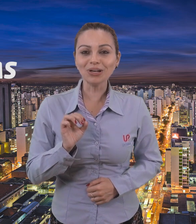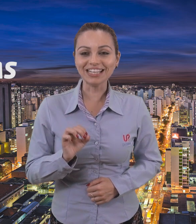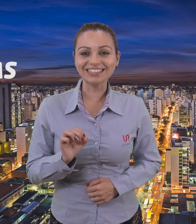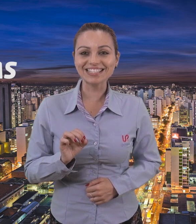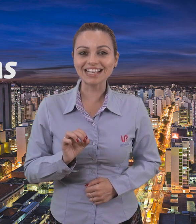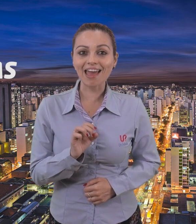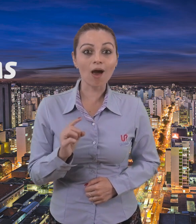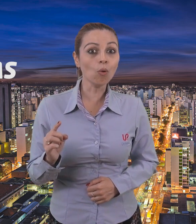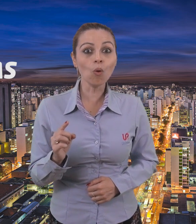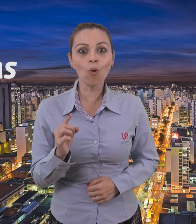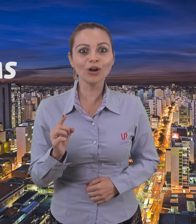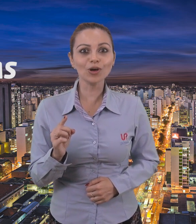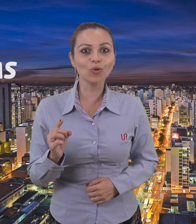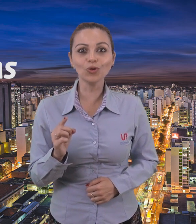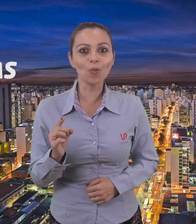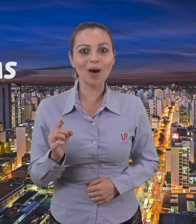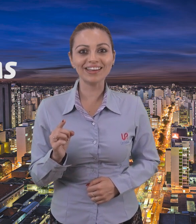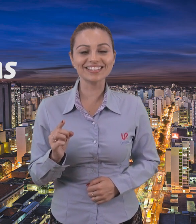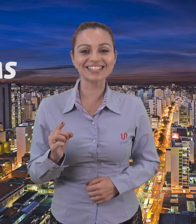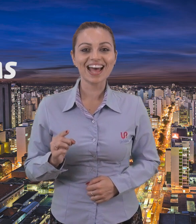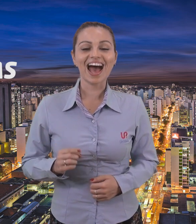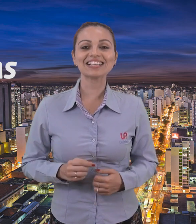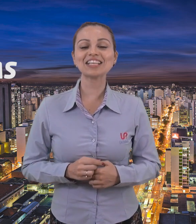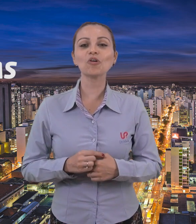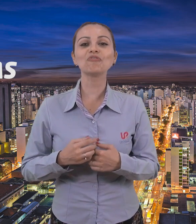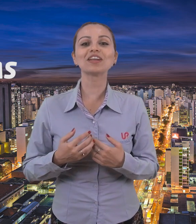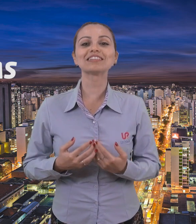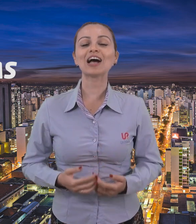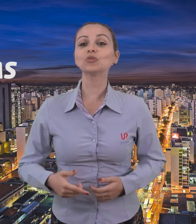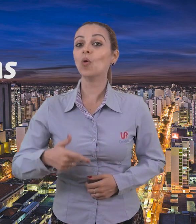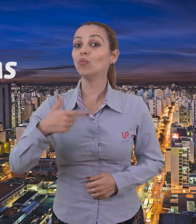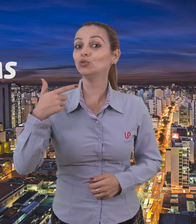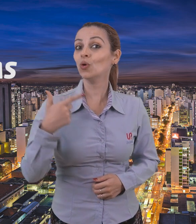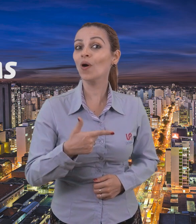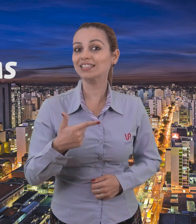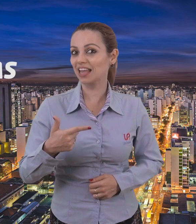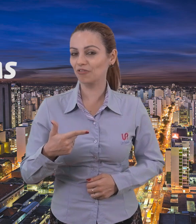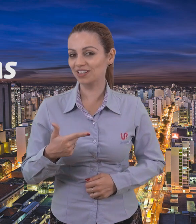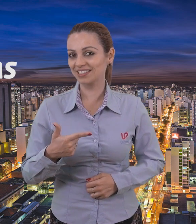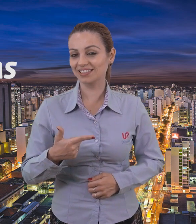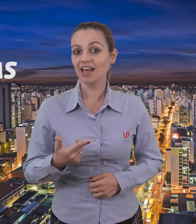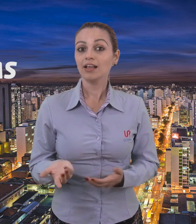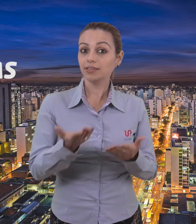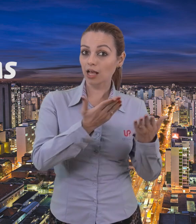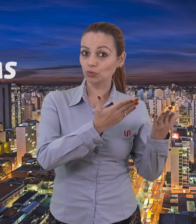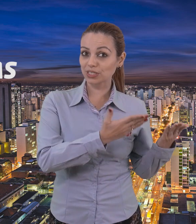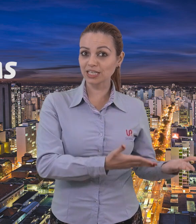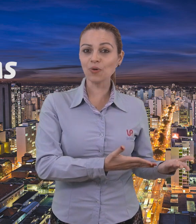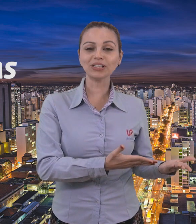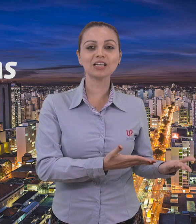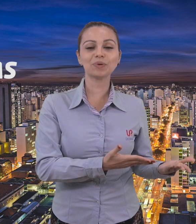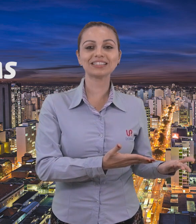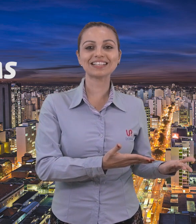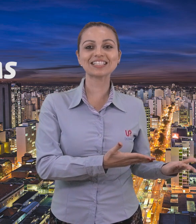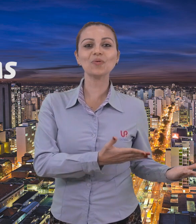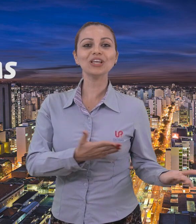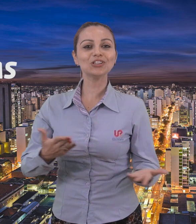Uníntese é o único no país a ser ofertado com duas ênfases, tradução, interpretação e